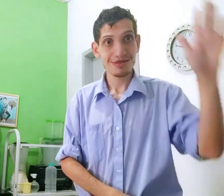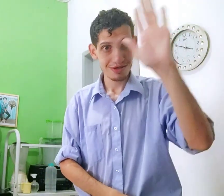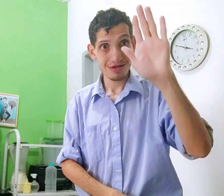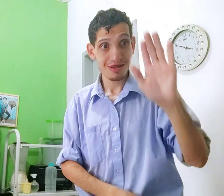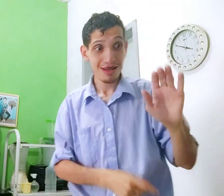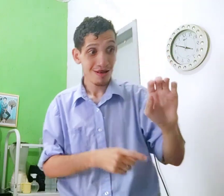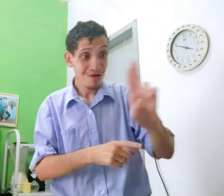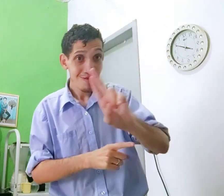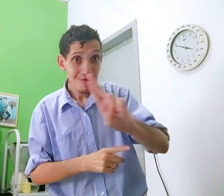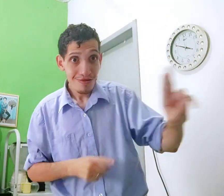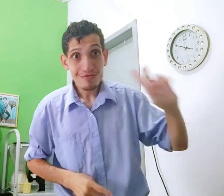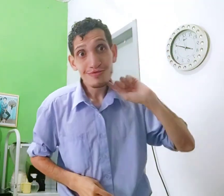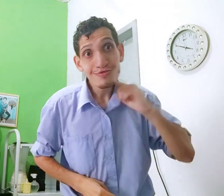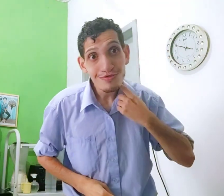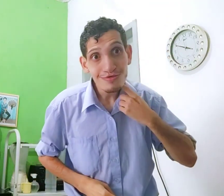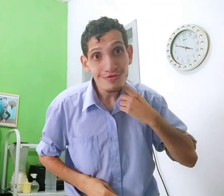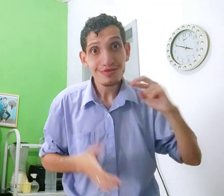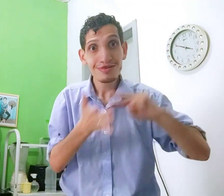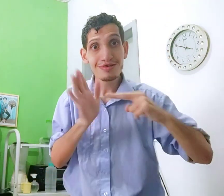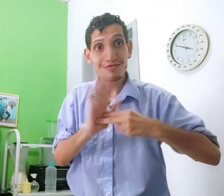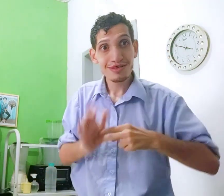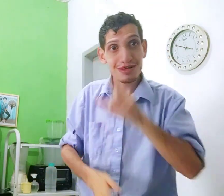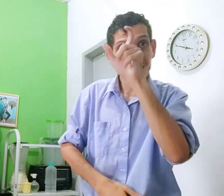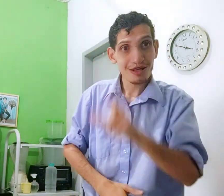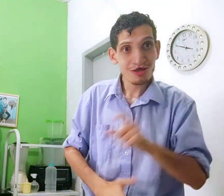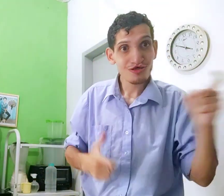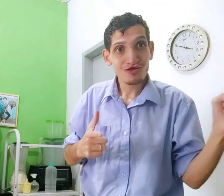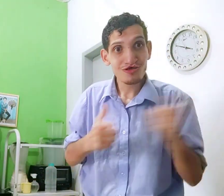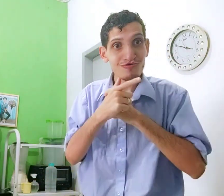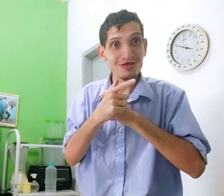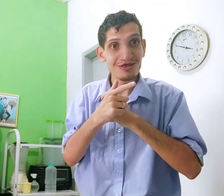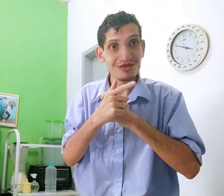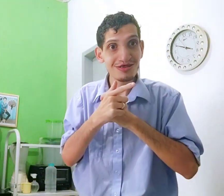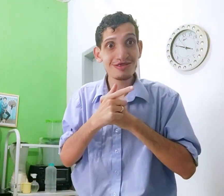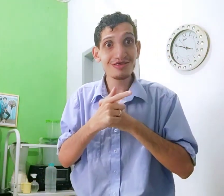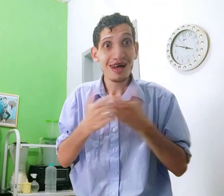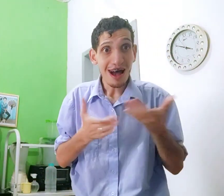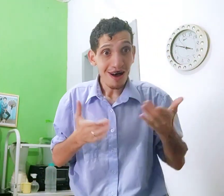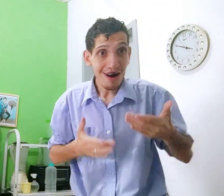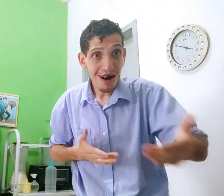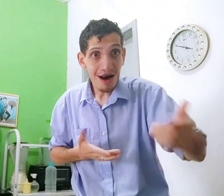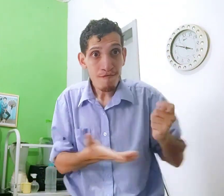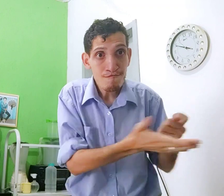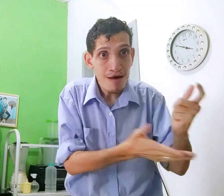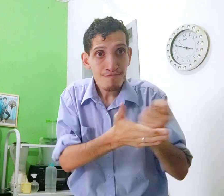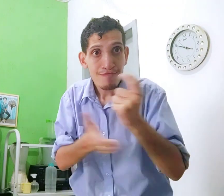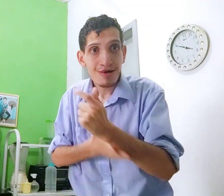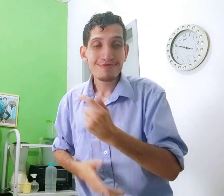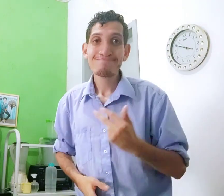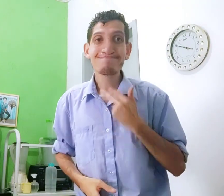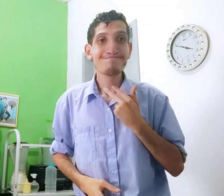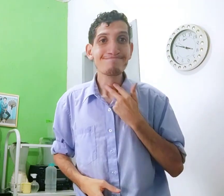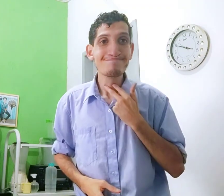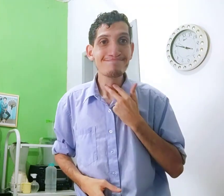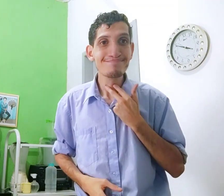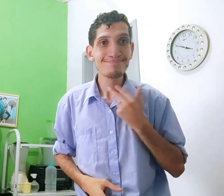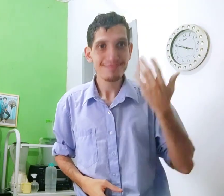dívida nacional. O nome sujo significa que a pessoa é dívida. Então a hora de comprar coisas,